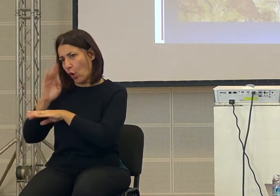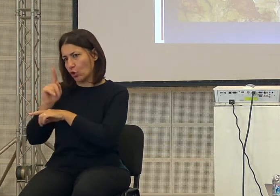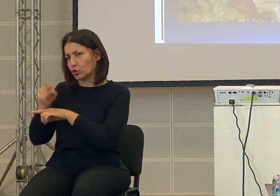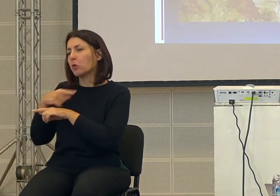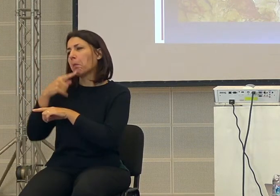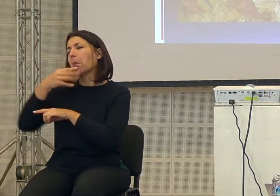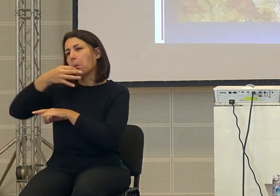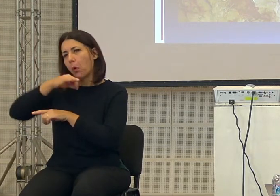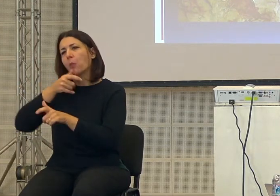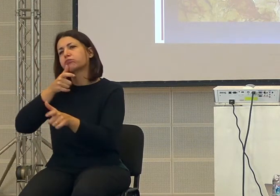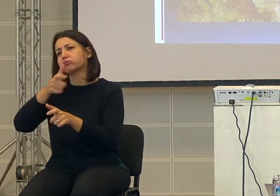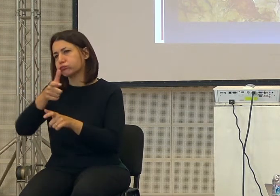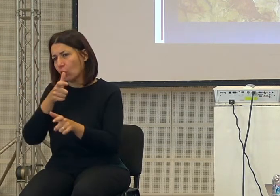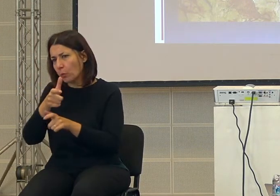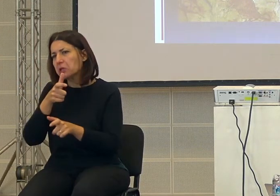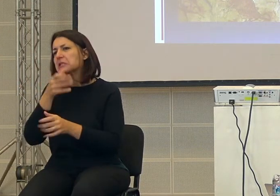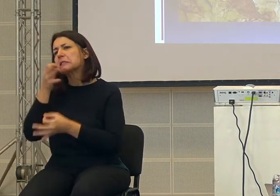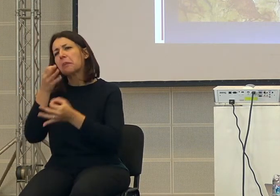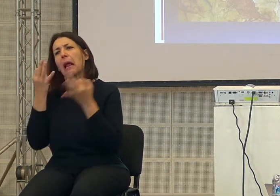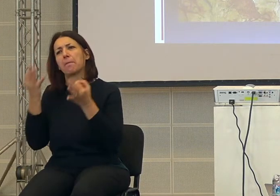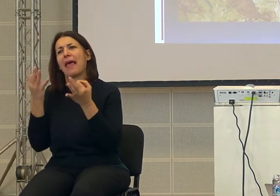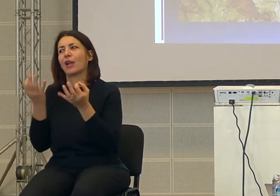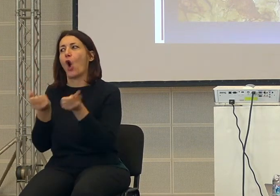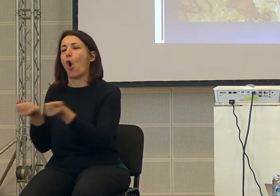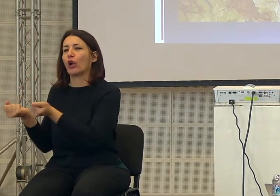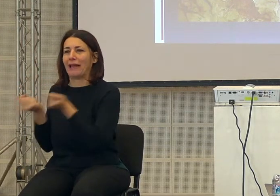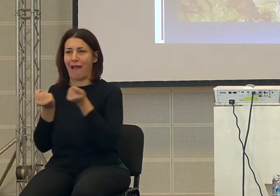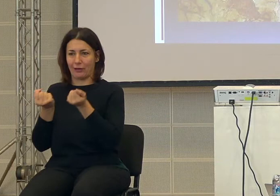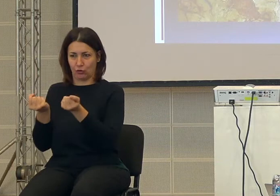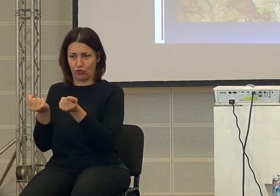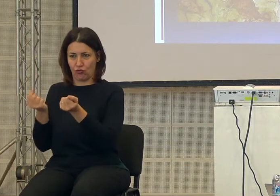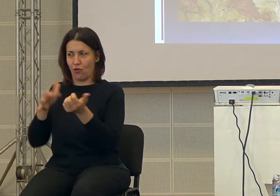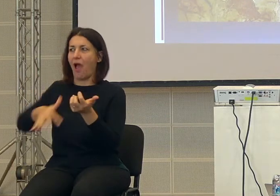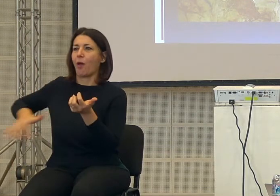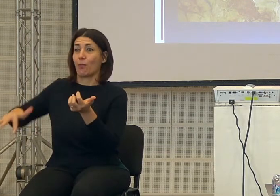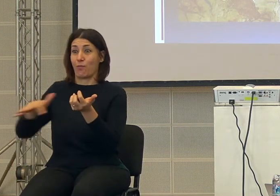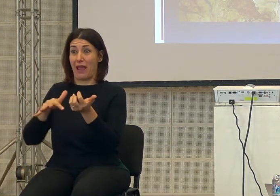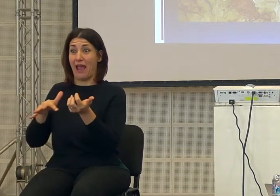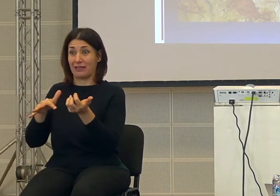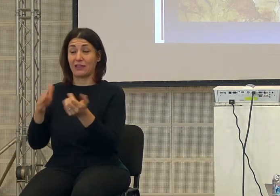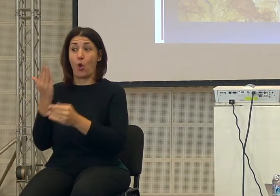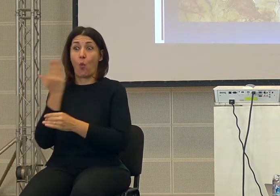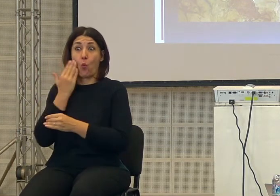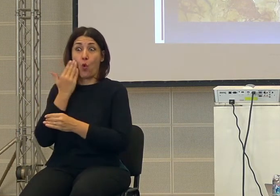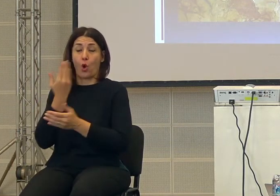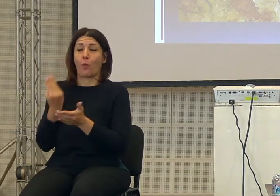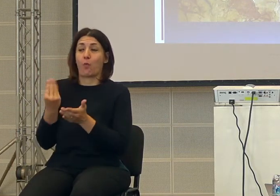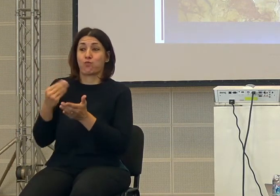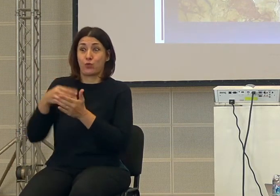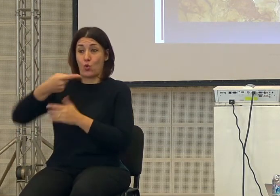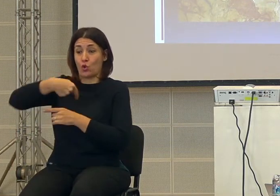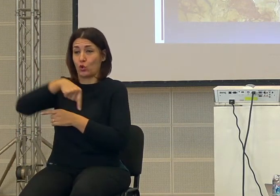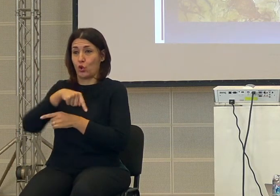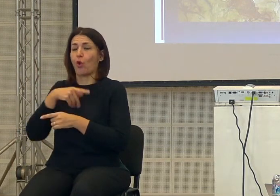erano capaci di spiegare bene l'ambiente naturale. L'uomo, oltre a questo, la nostra specie,